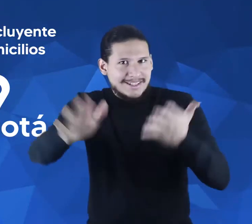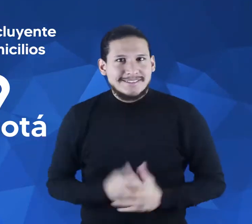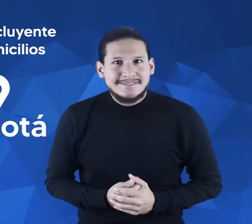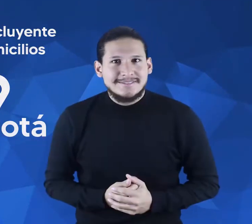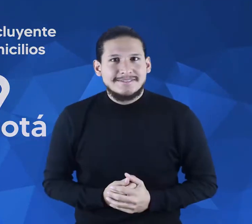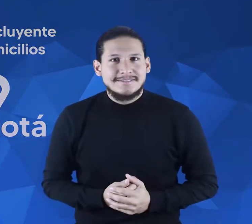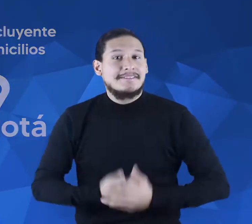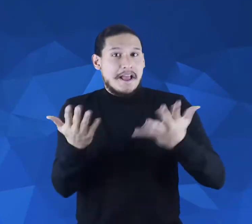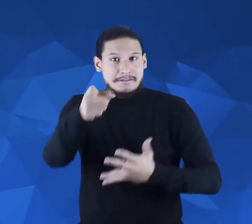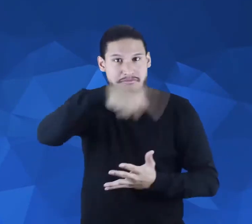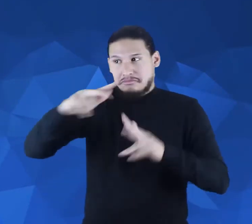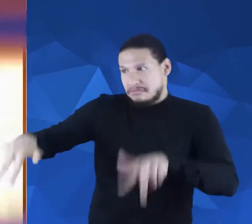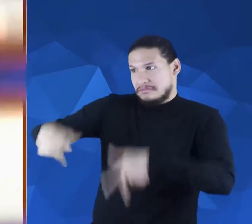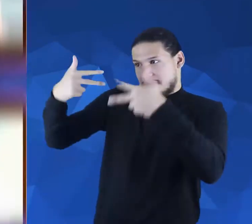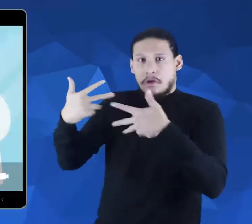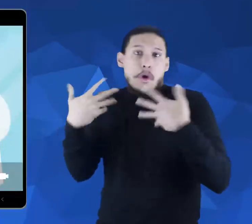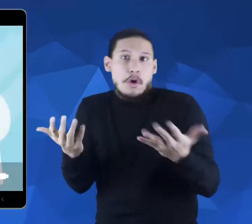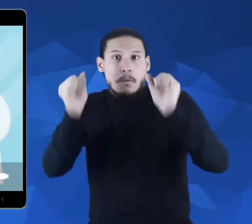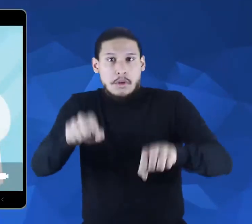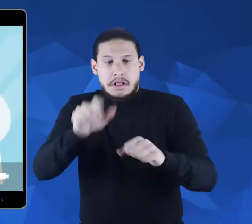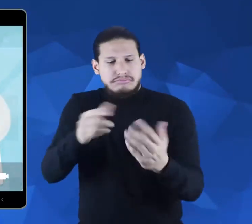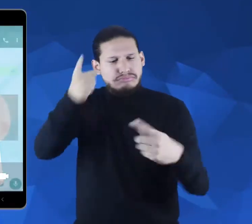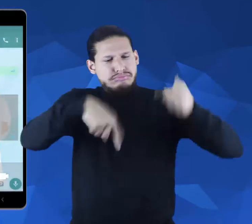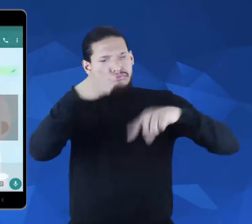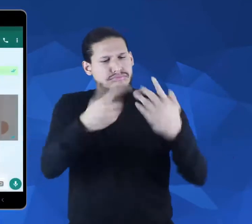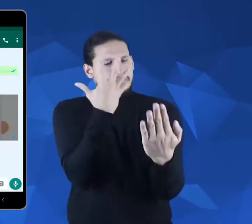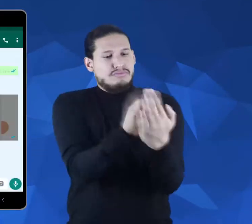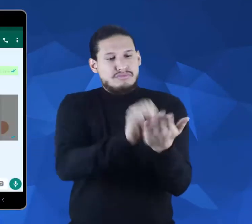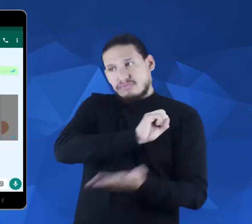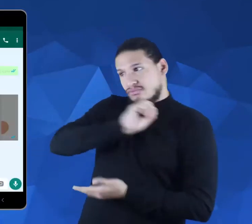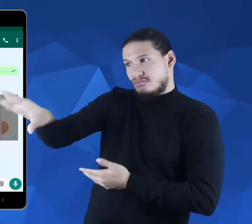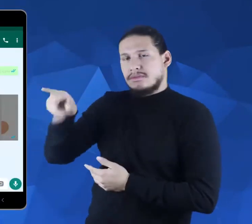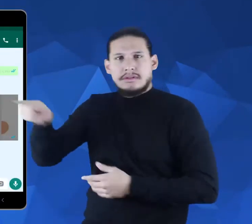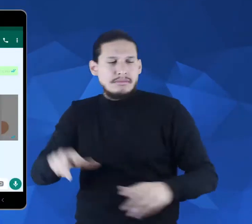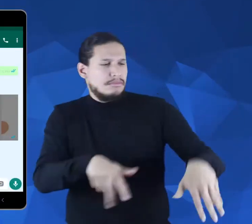Puedes comunicarte y hacer tu pedido por video mensaje o video llamada.